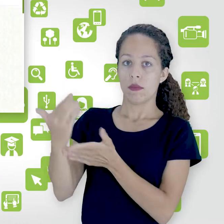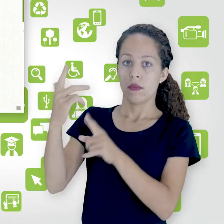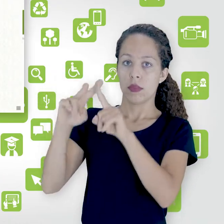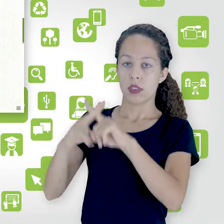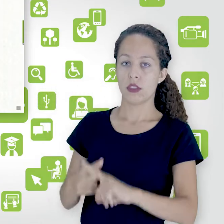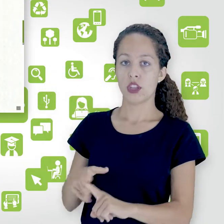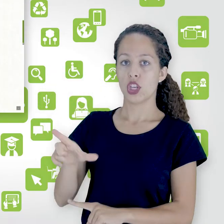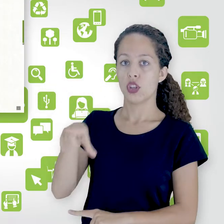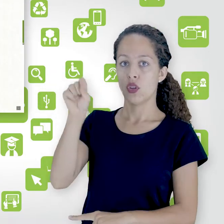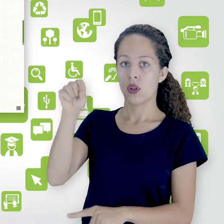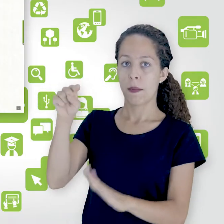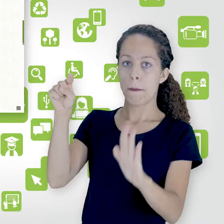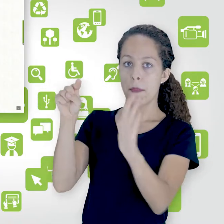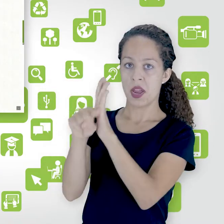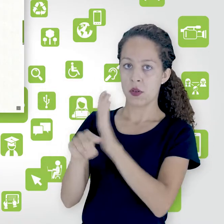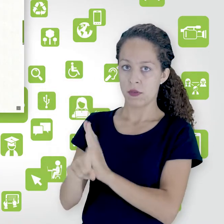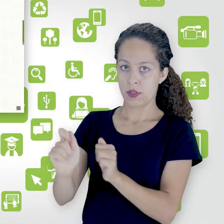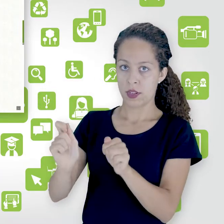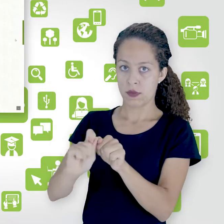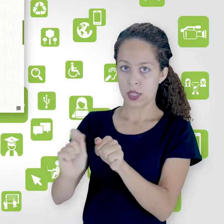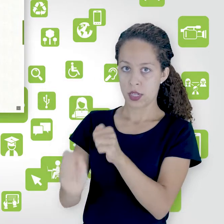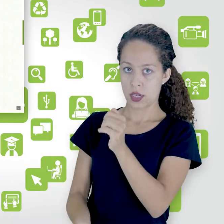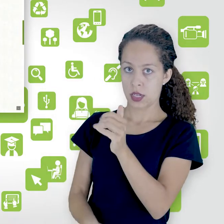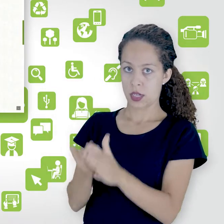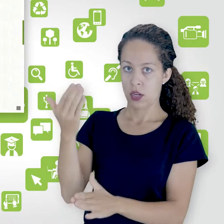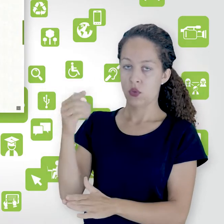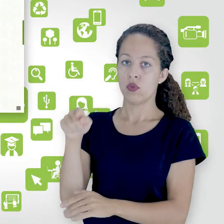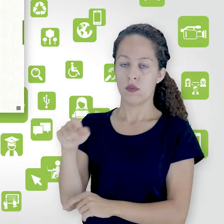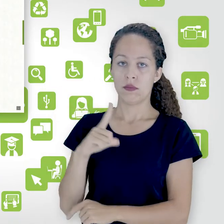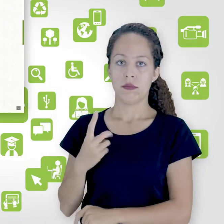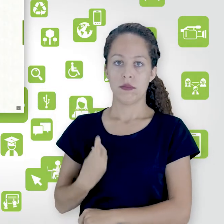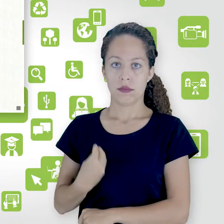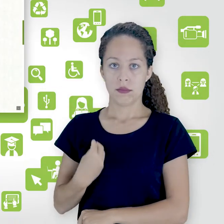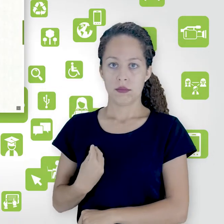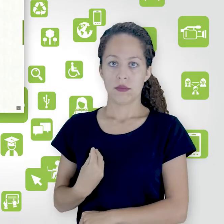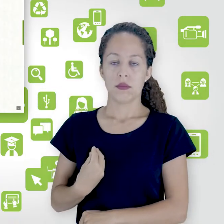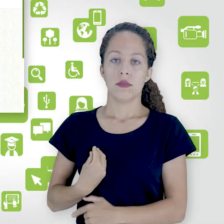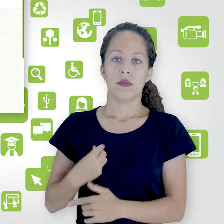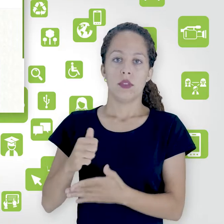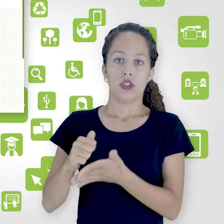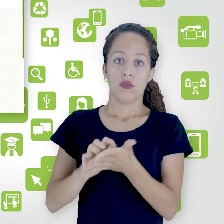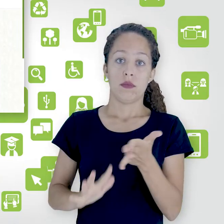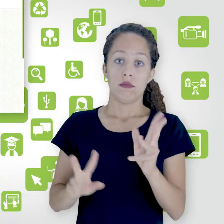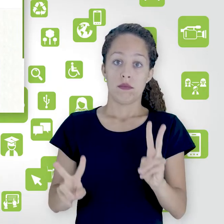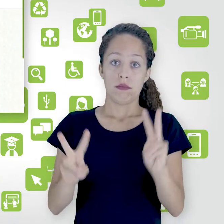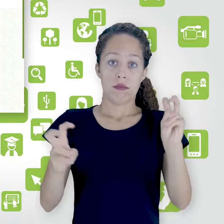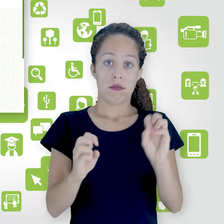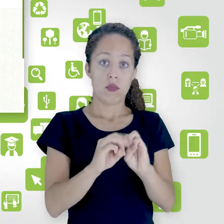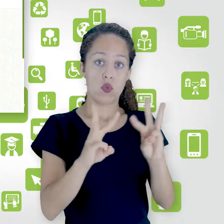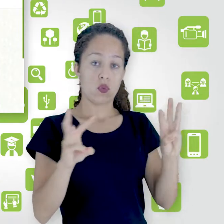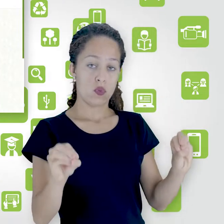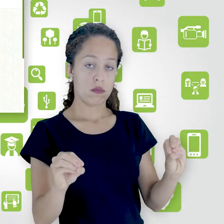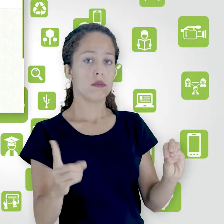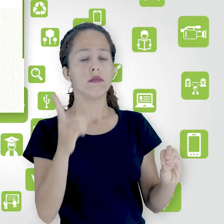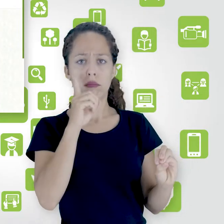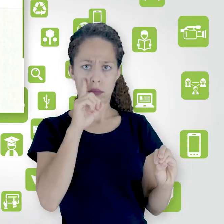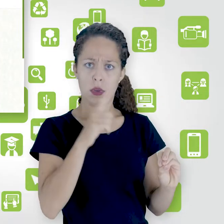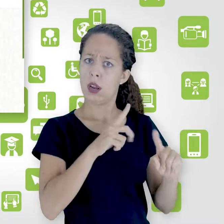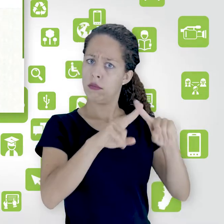escolha o questionário que você já criou e configurou, a gente vai aqui para atividades sobre o Moodle, veja que ele já está configurado com